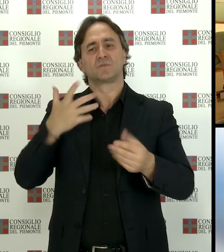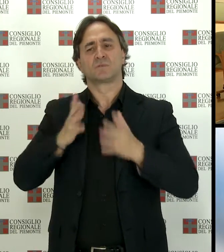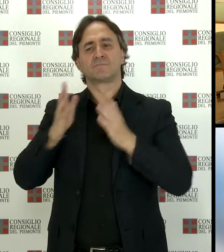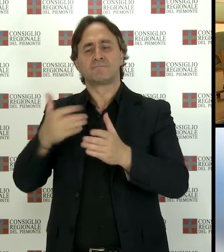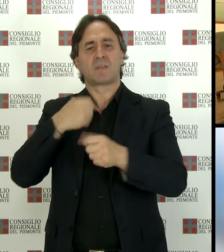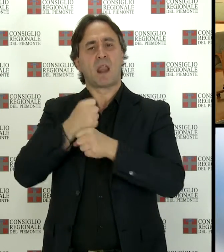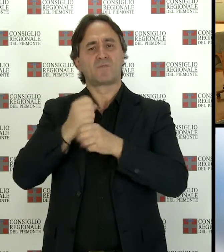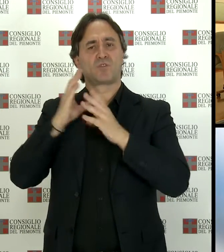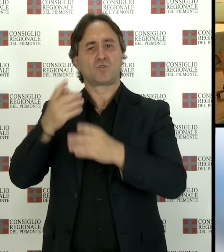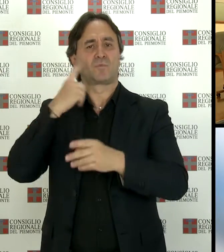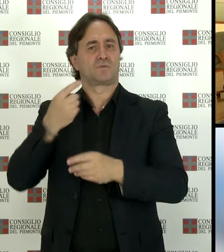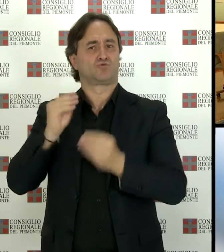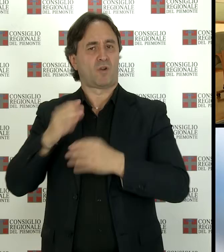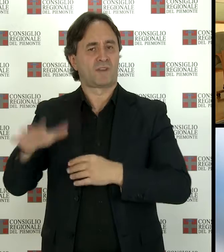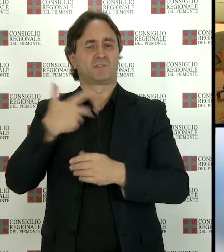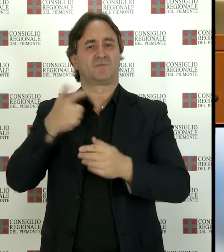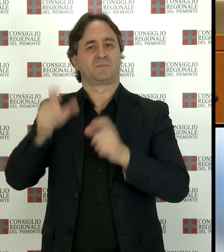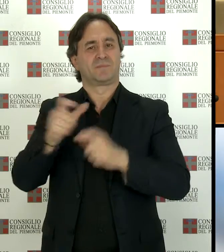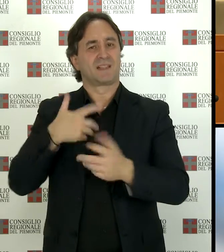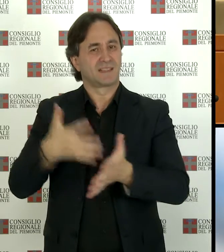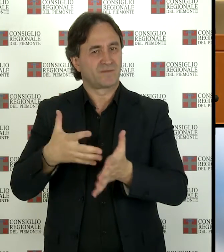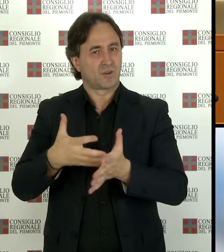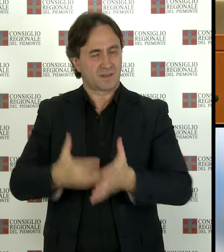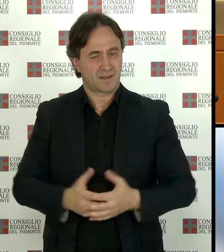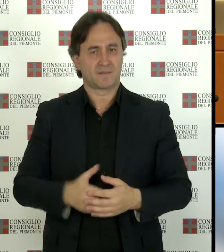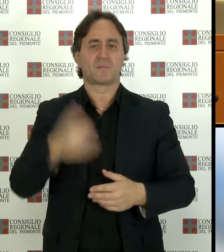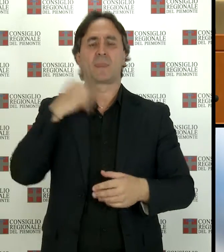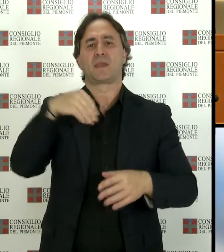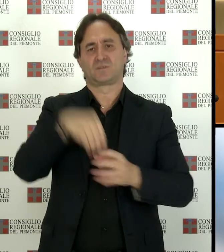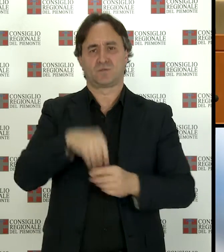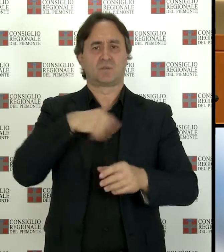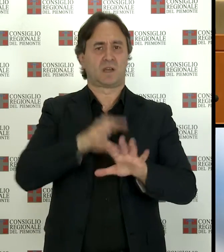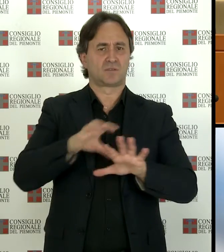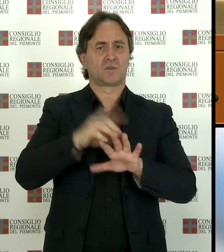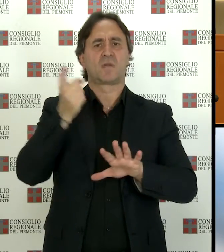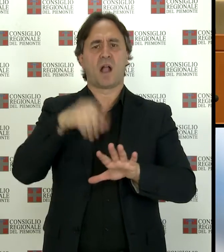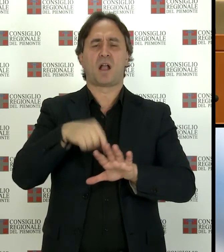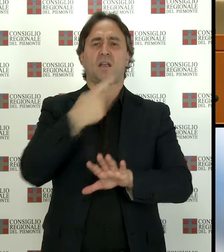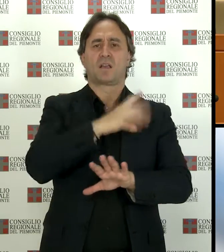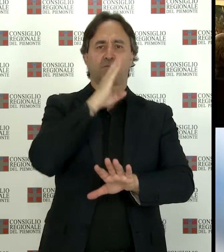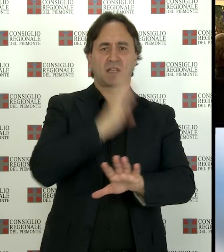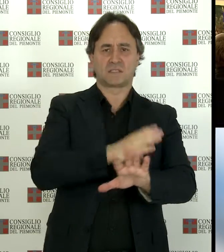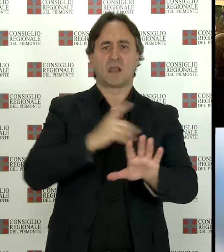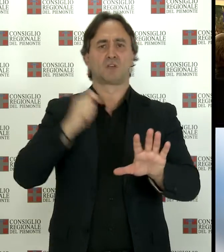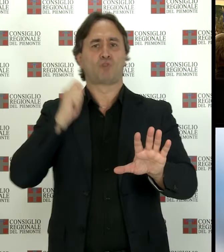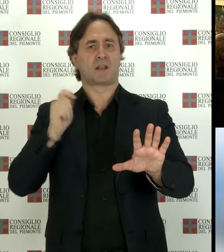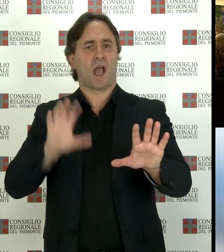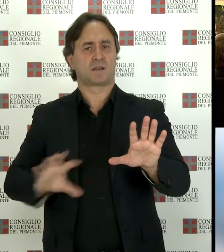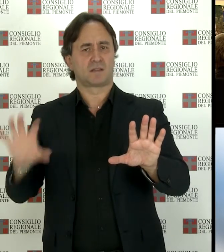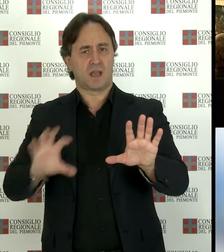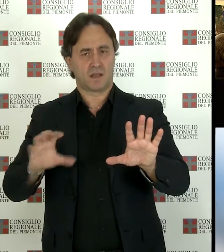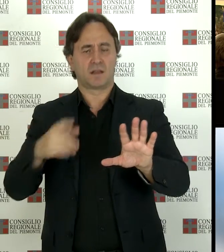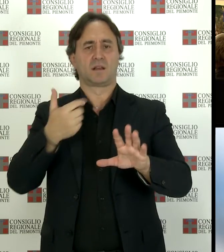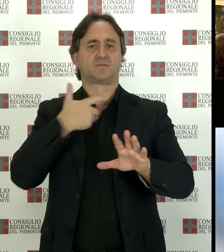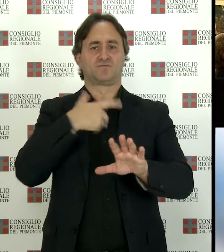attività realizzate anche al di fuori dei confini regionali e nazionali in Brasile e in Giordania, dove sono stati creati altri